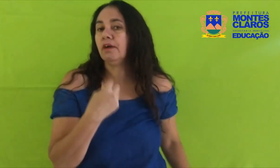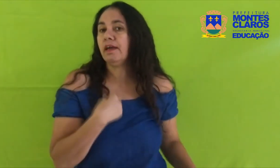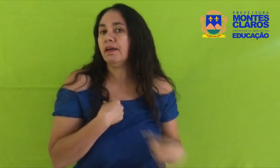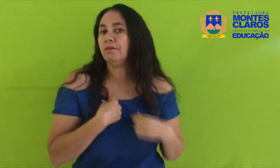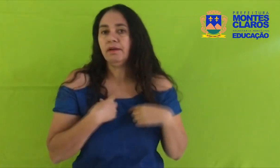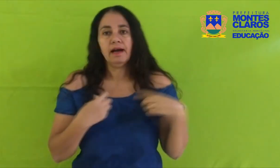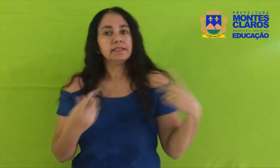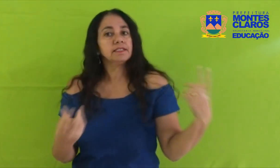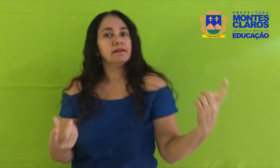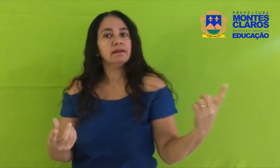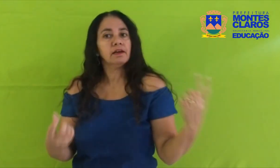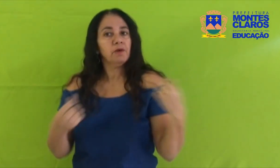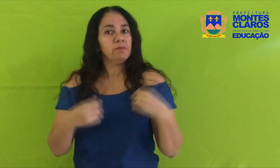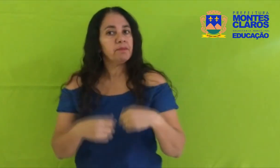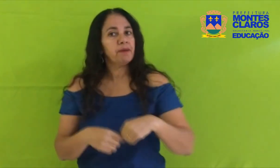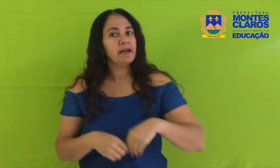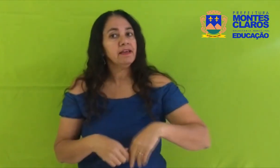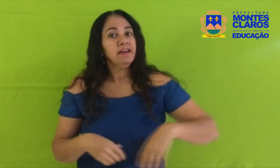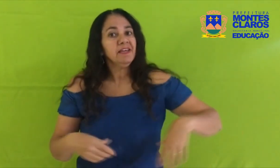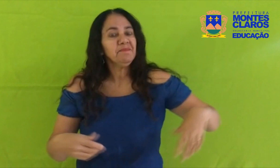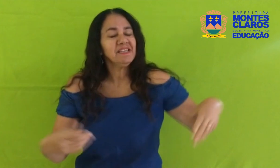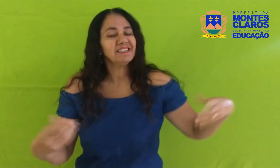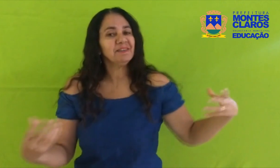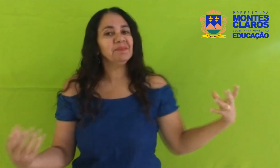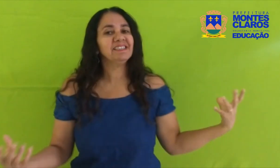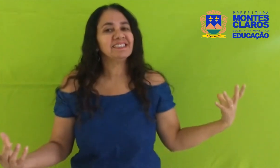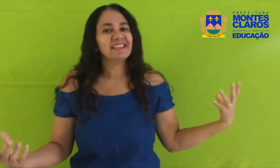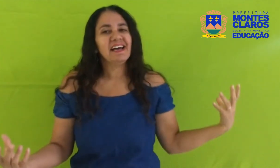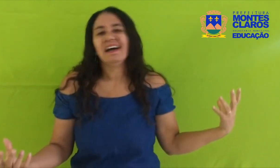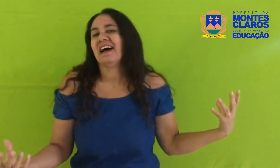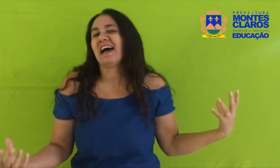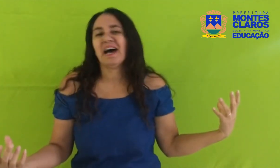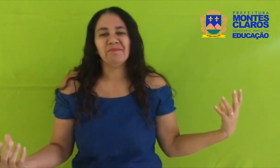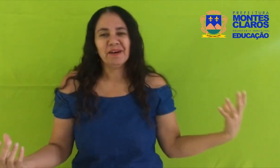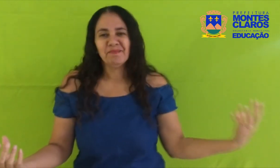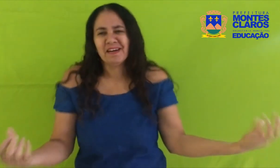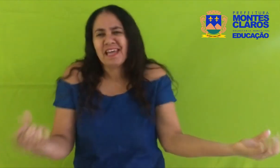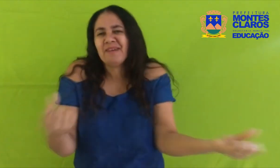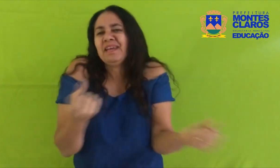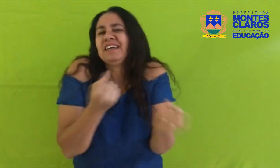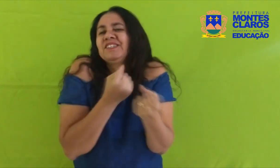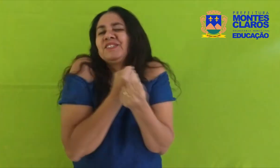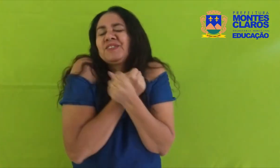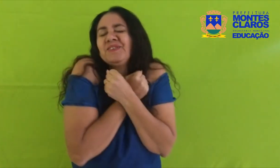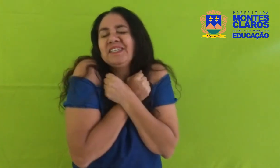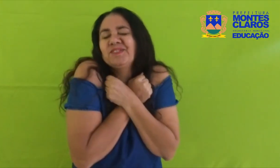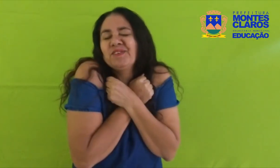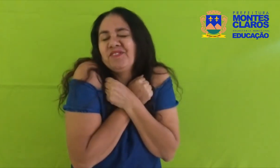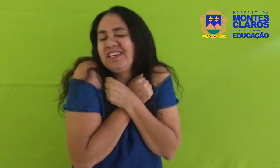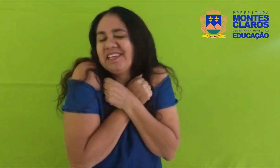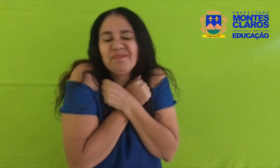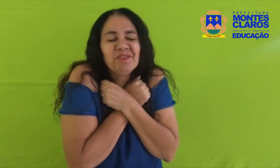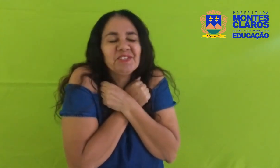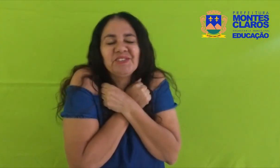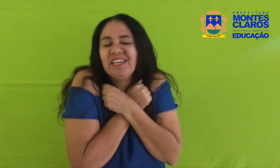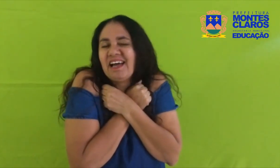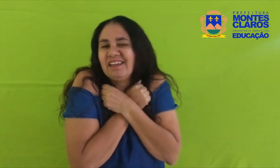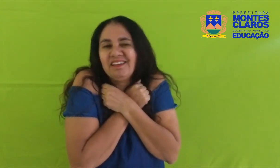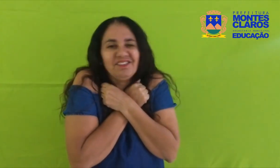eu, a senhora, o papai e minhas irmãs A mamãe abraçou a sua filhinha emocionada E